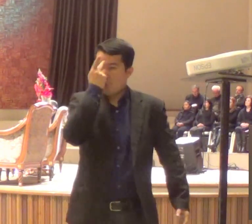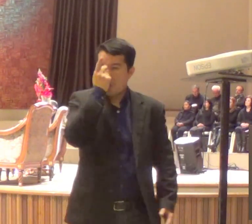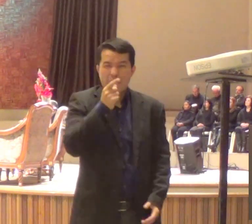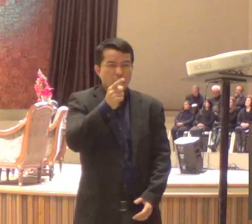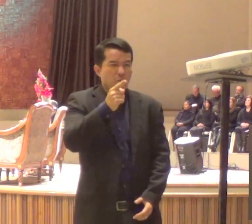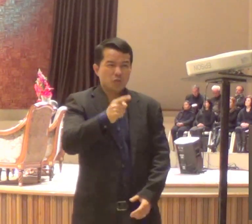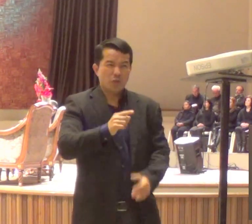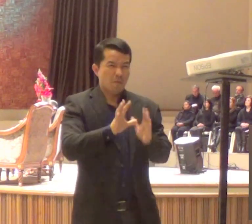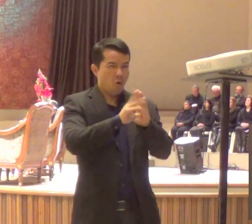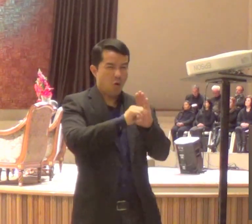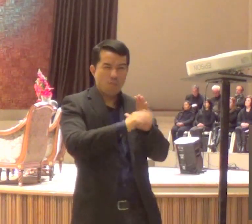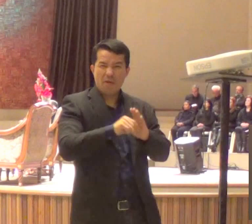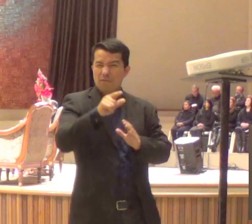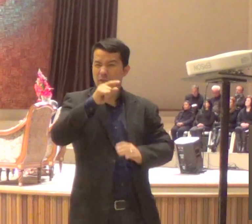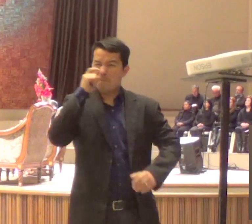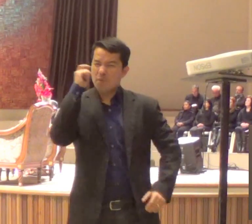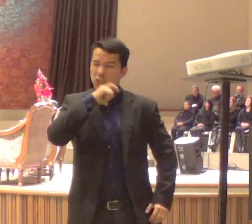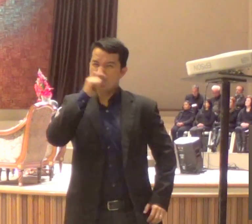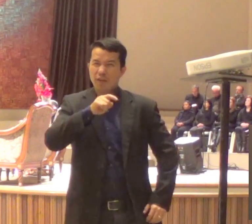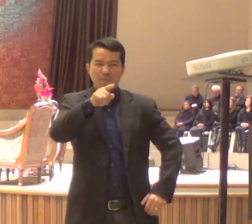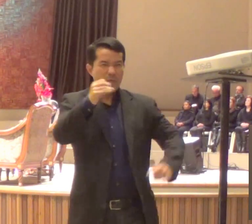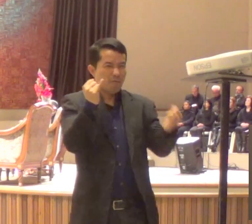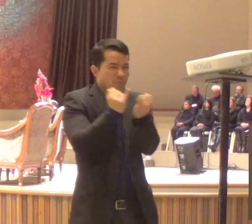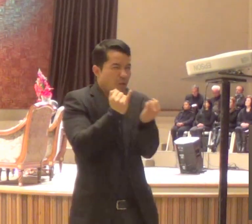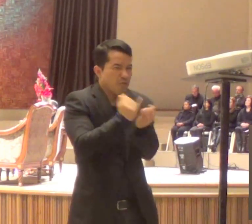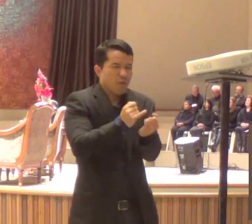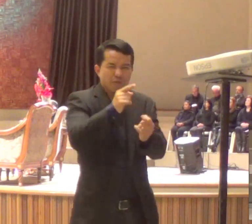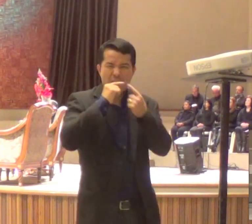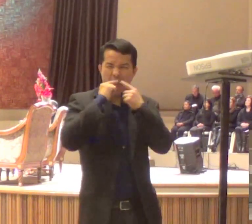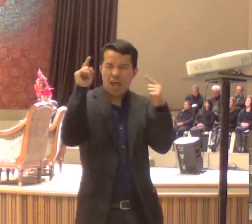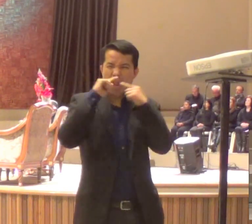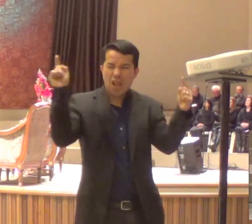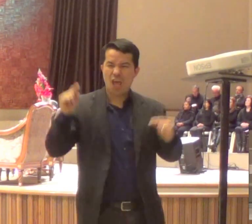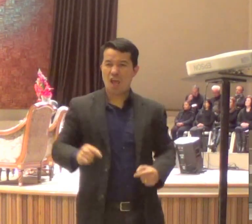pessoas que dão um mau testemunho a portas abertas.